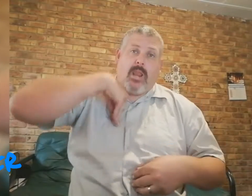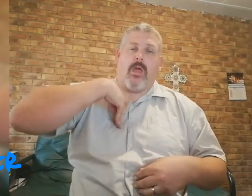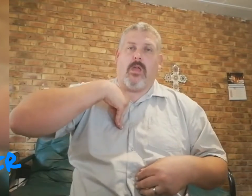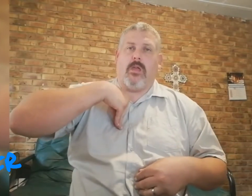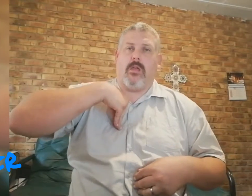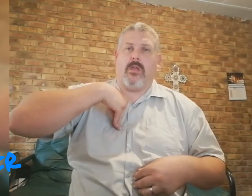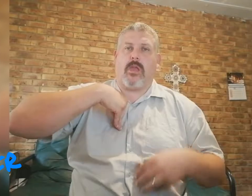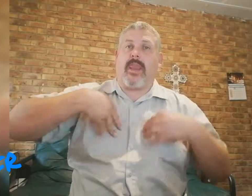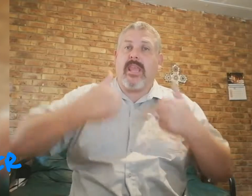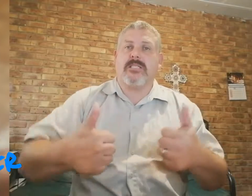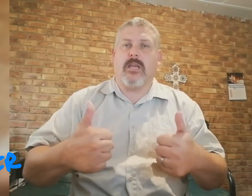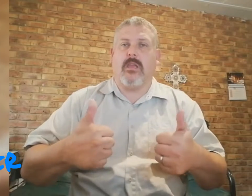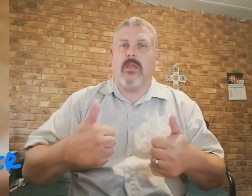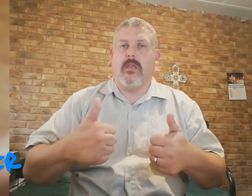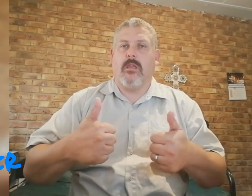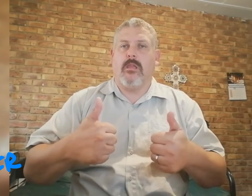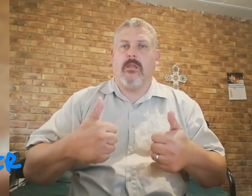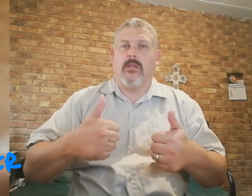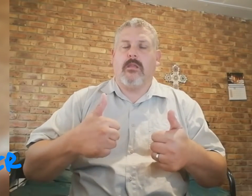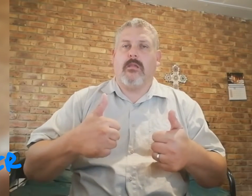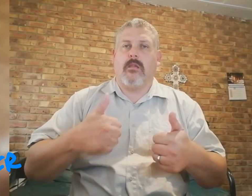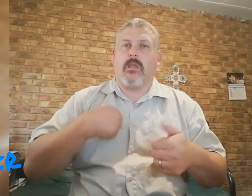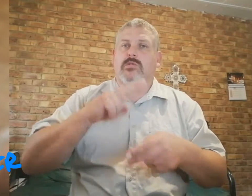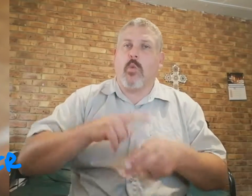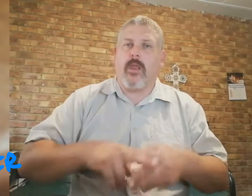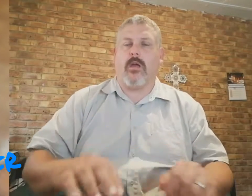binne, geneesing, het ons nodig.